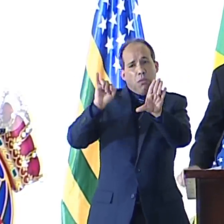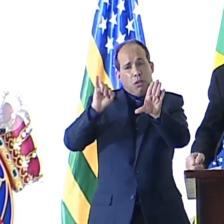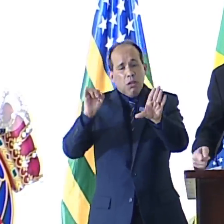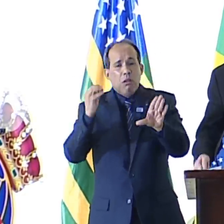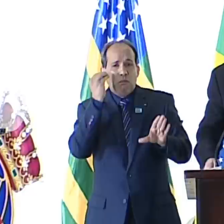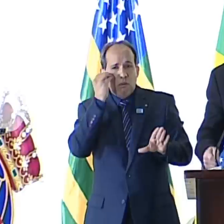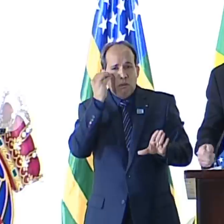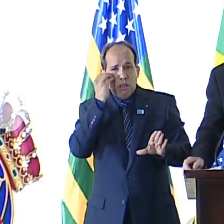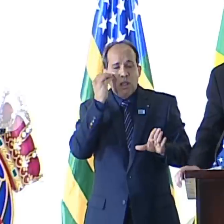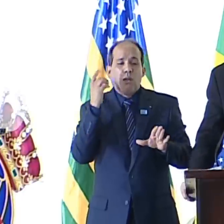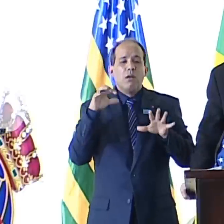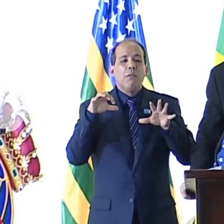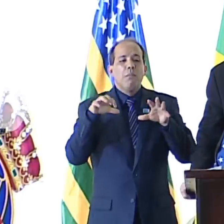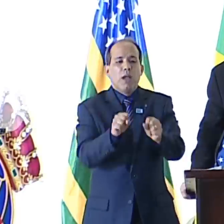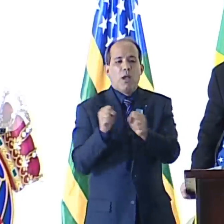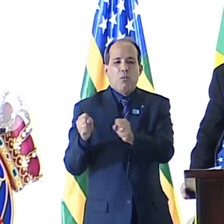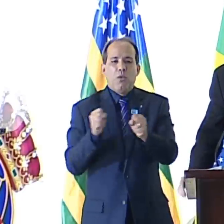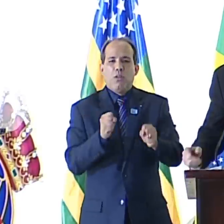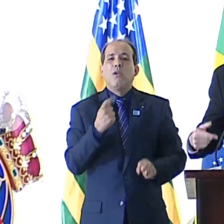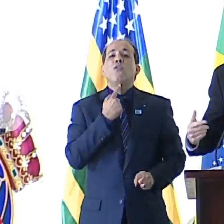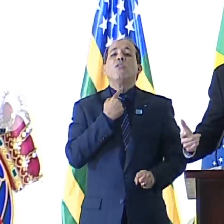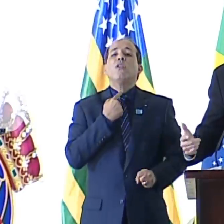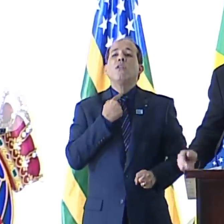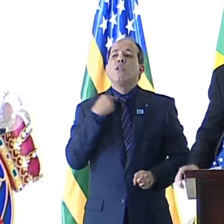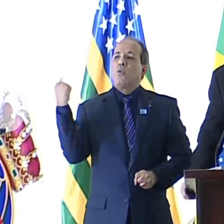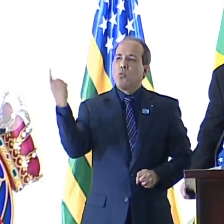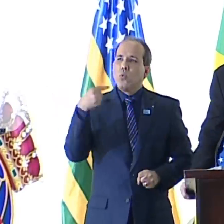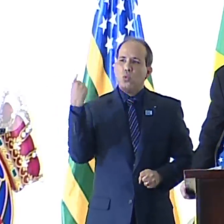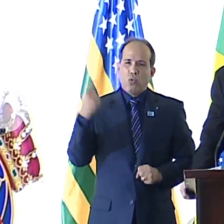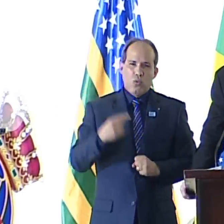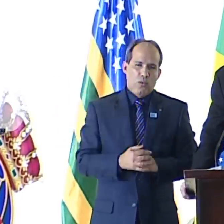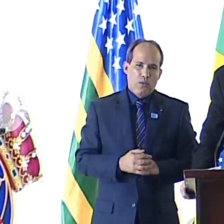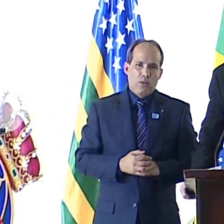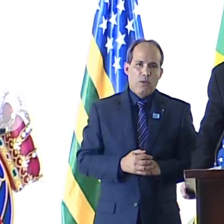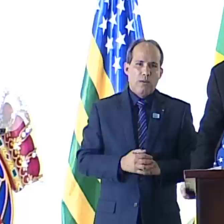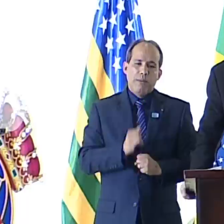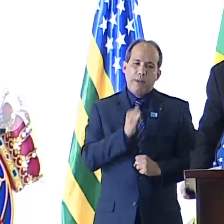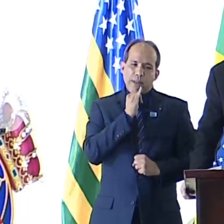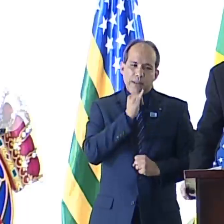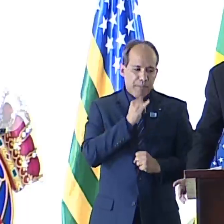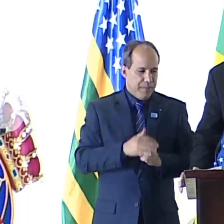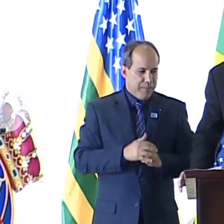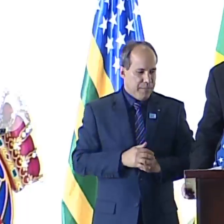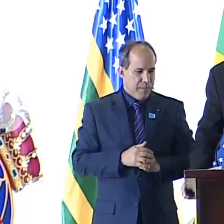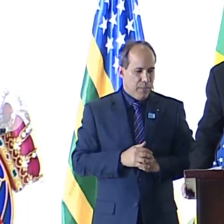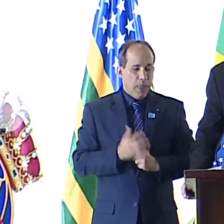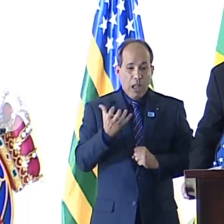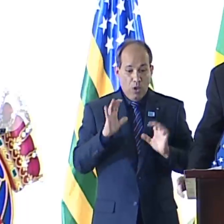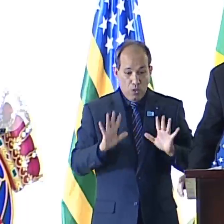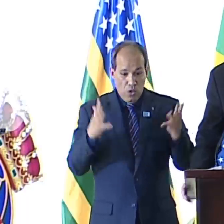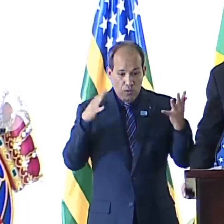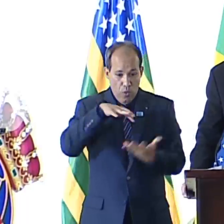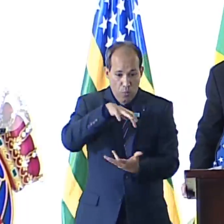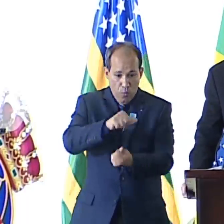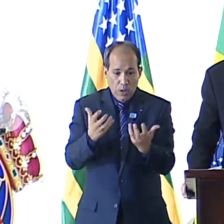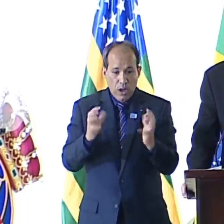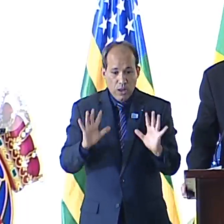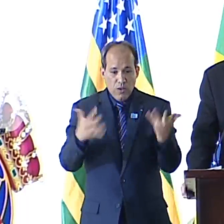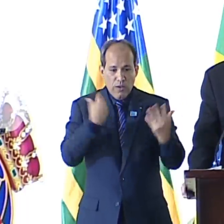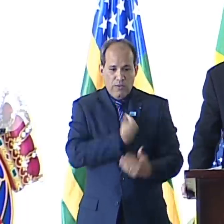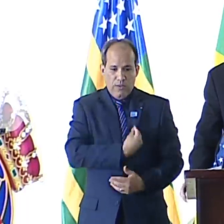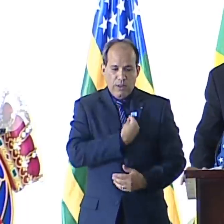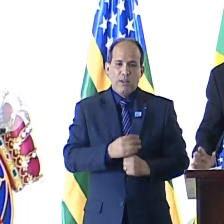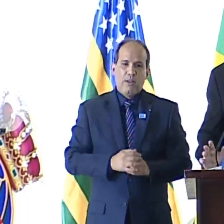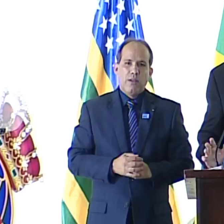o aumento do poder que manejam esses vários ismos. Do tipo, quero salvar o planeta, quero salvar vidas.